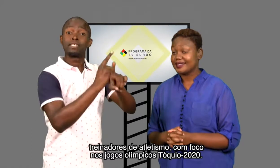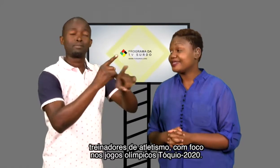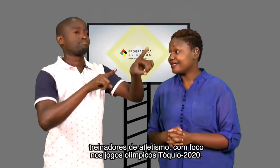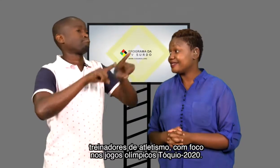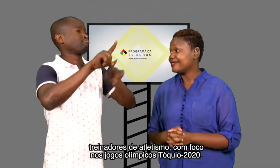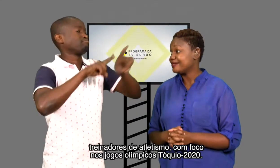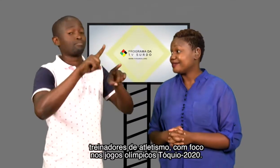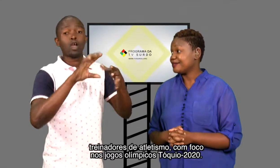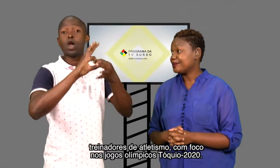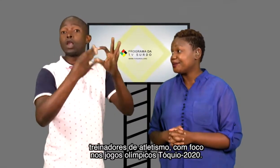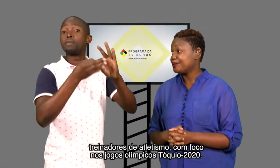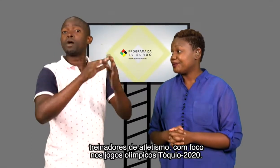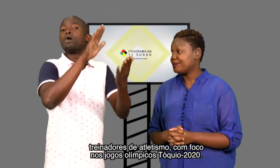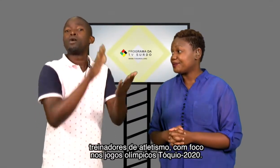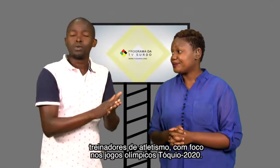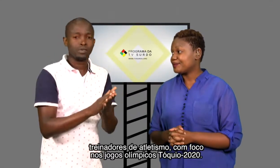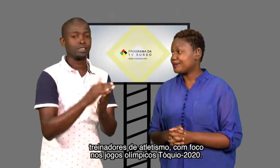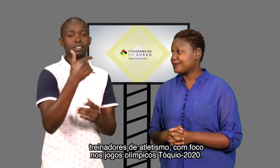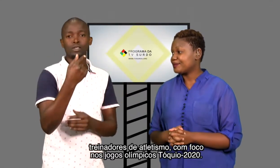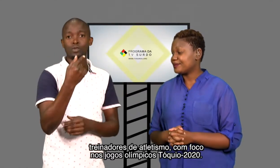Jogos Olímpicos de Tóquio 2020.